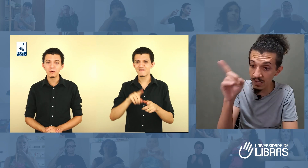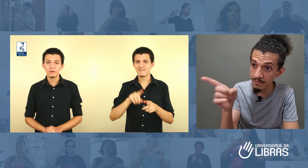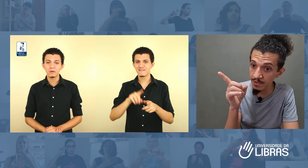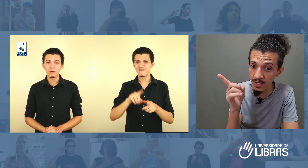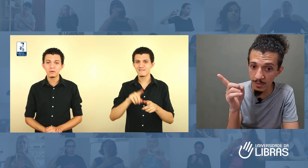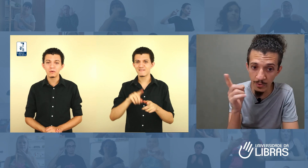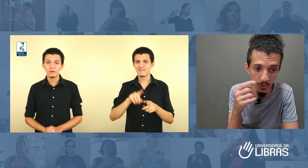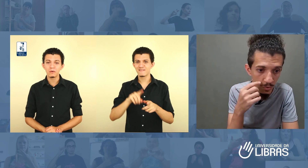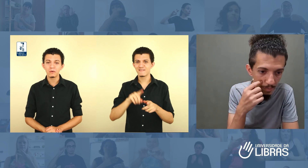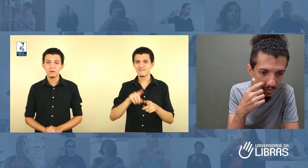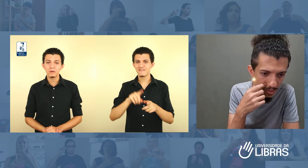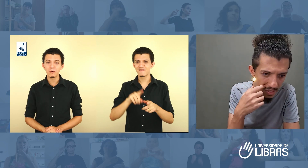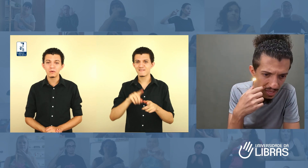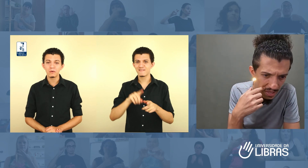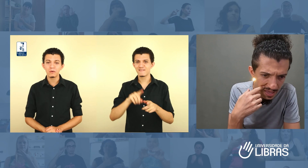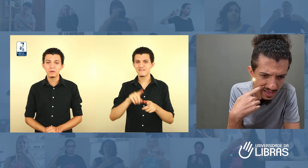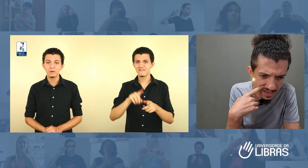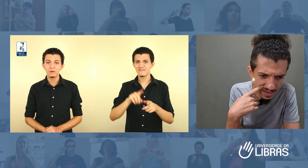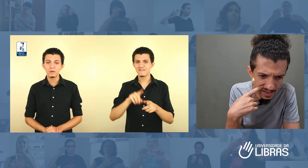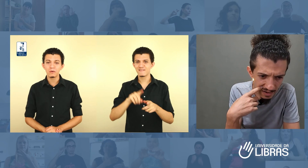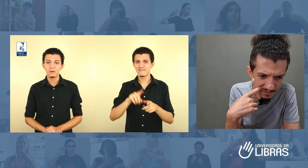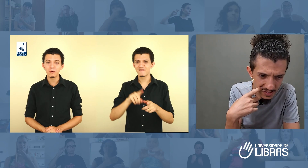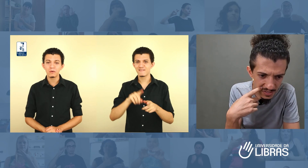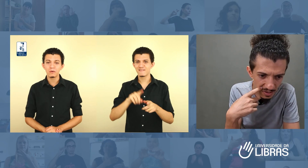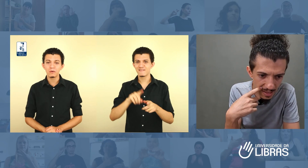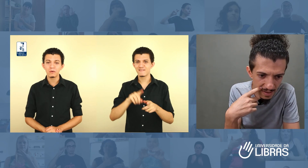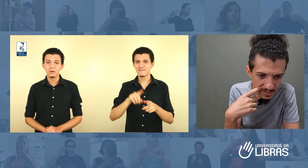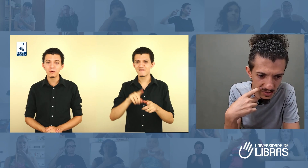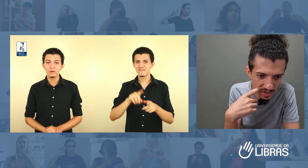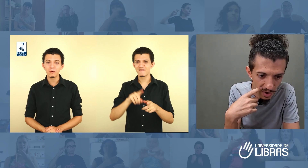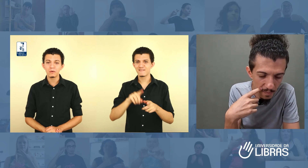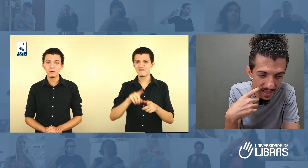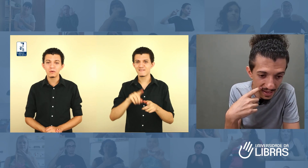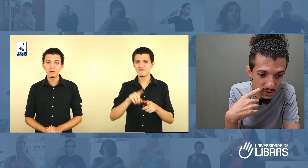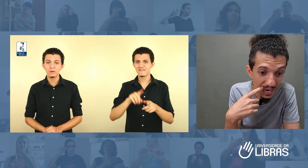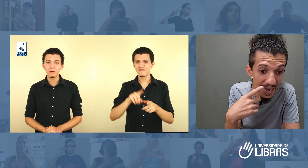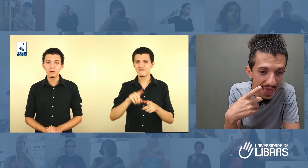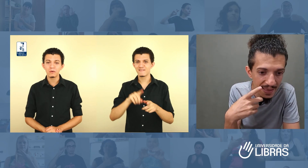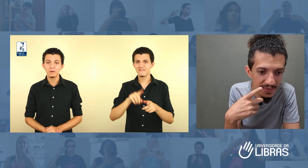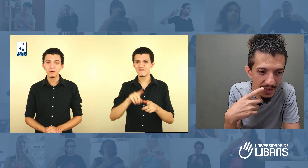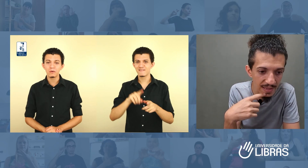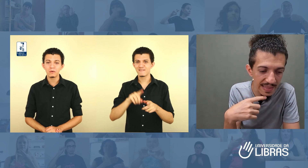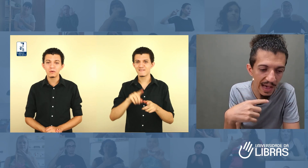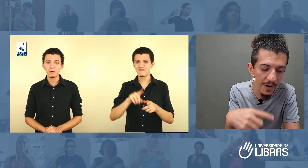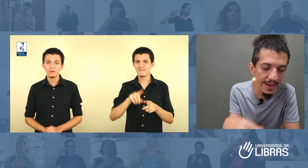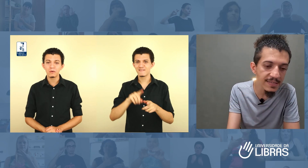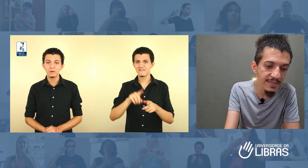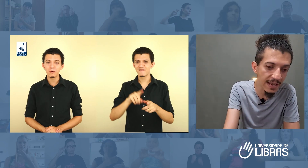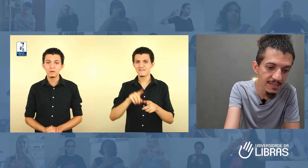vindo aqui para o YouTube, ela falou assim, Olá, Madson, eu me acho lenta na hora de sinalizar.